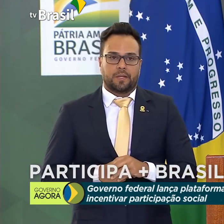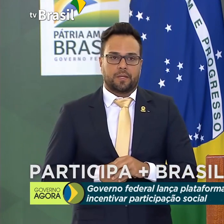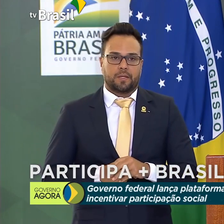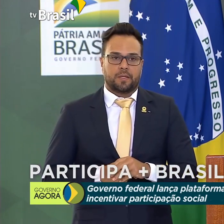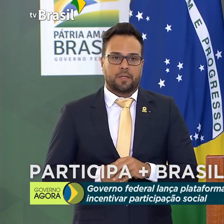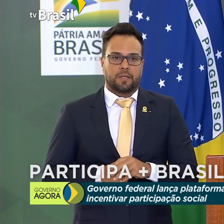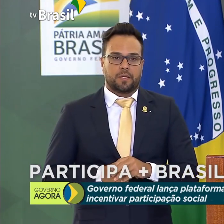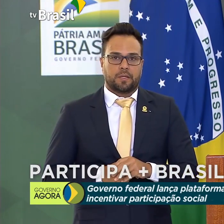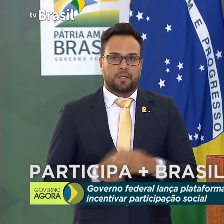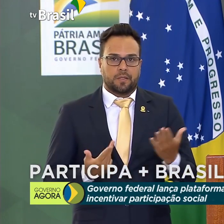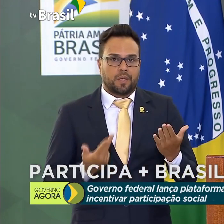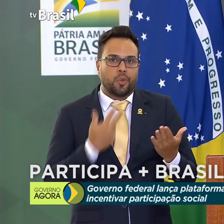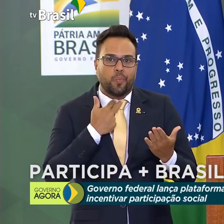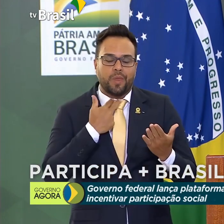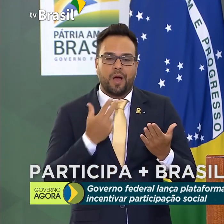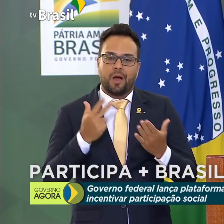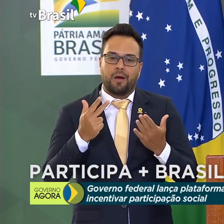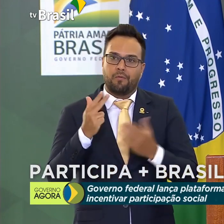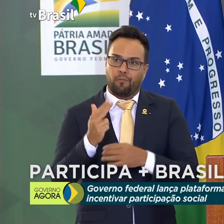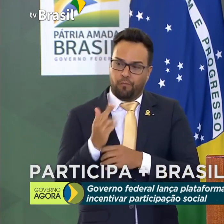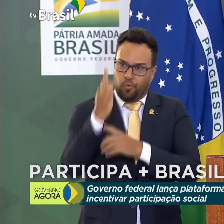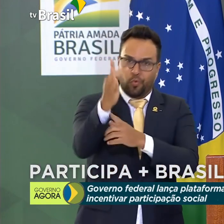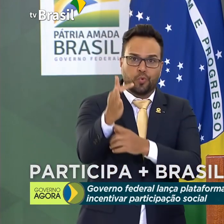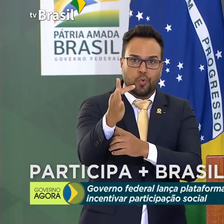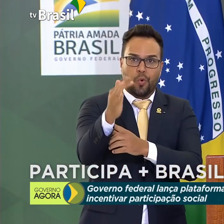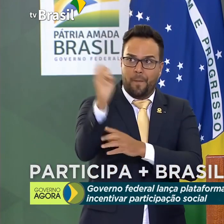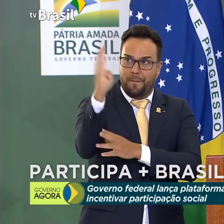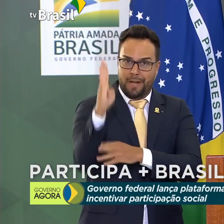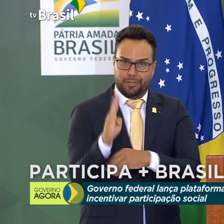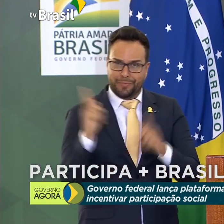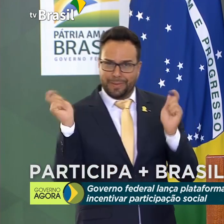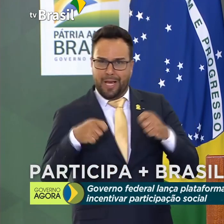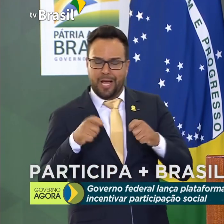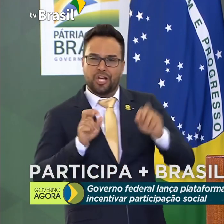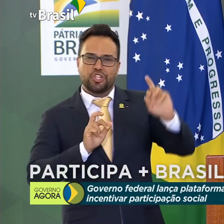garantir que realmente o Brasil será diferente lá na frente.